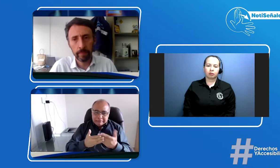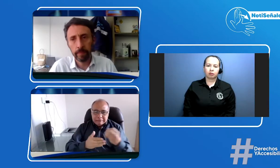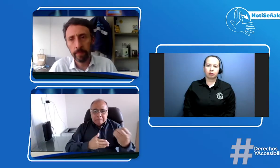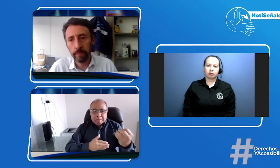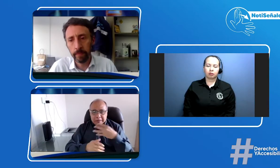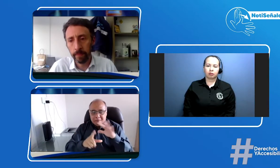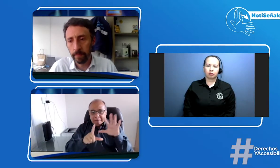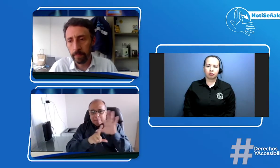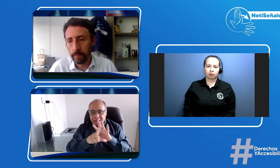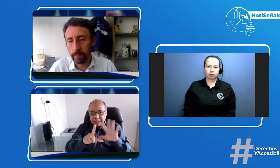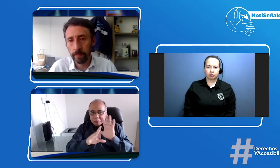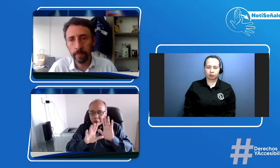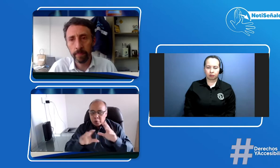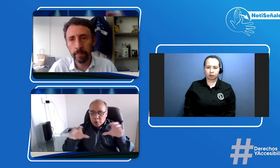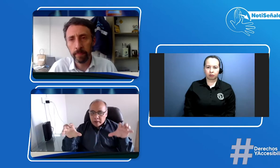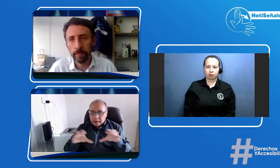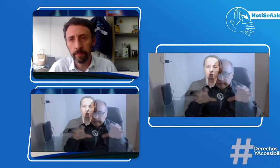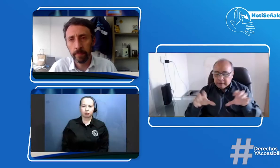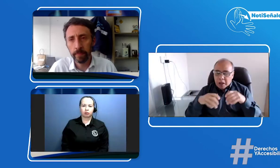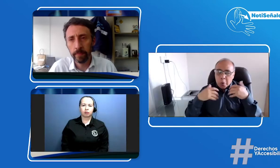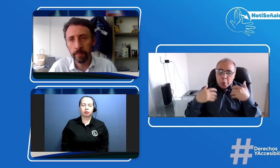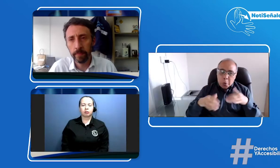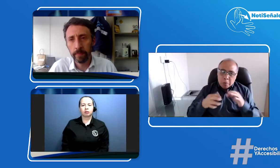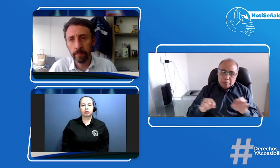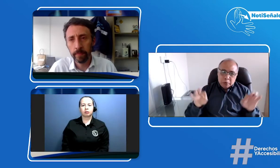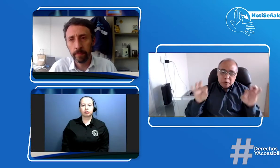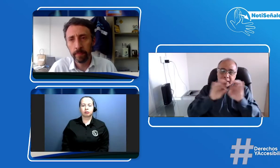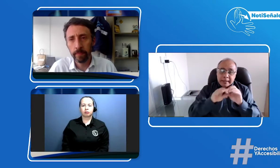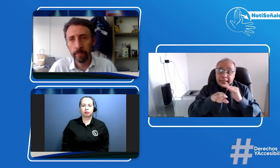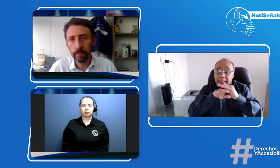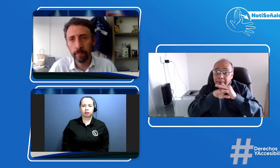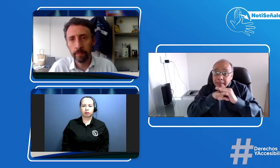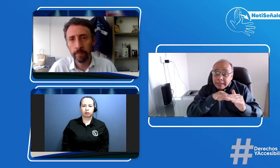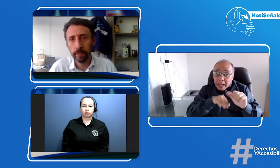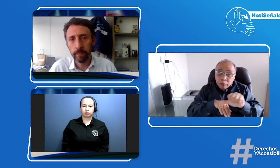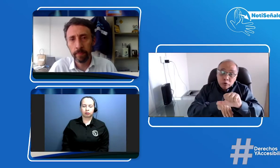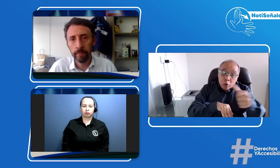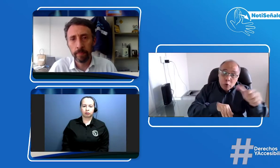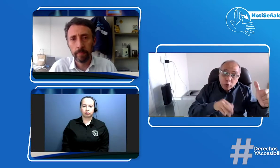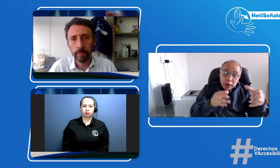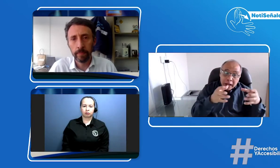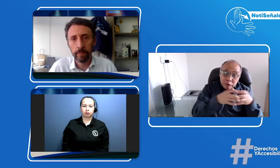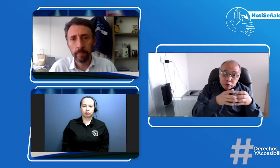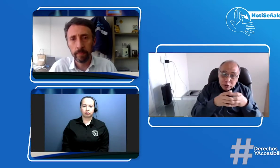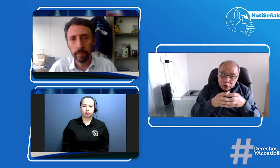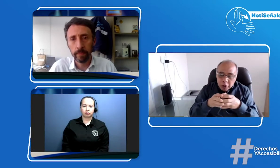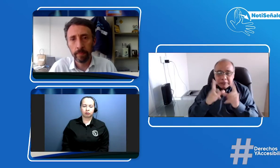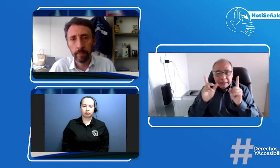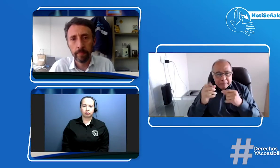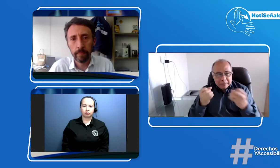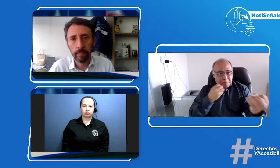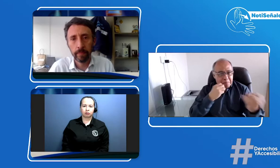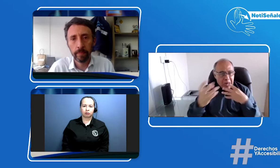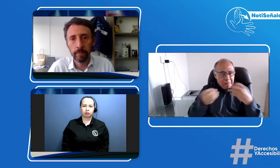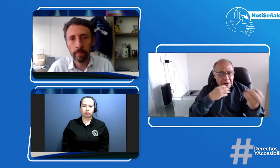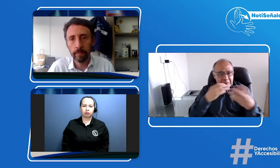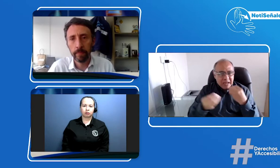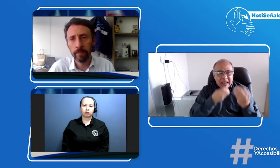por enviarnos este video de la actividad que hicieron que tan importante es. Los